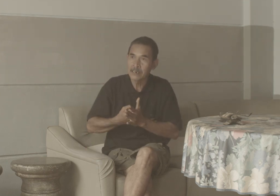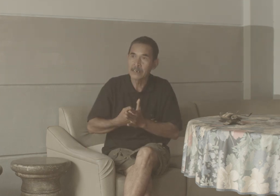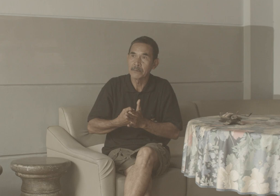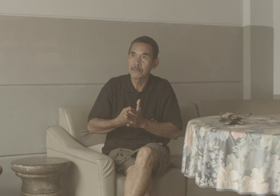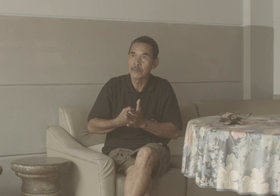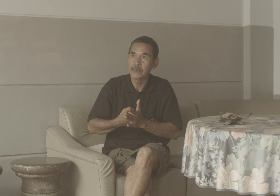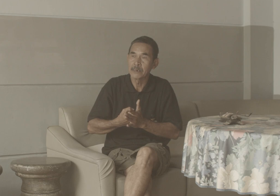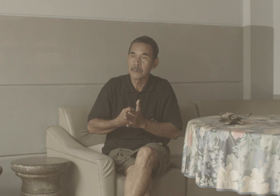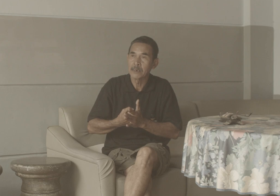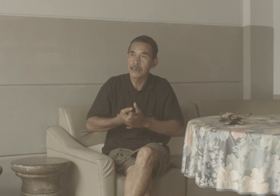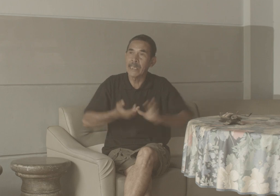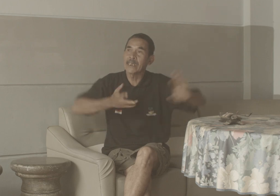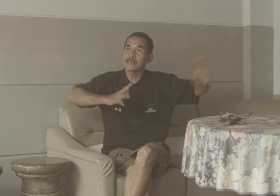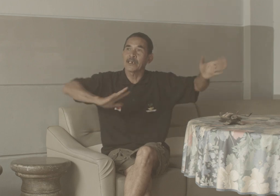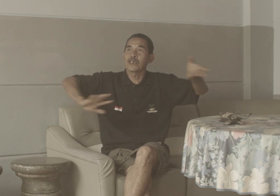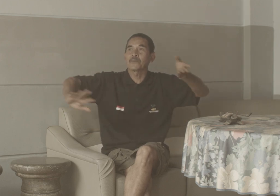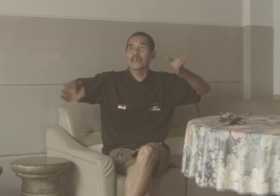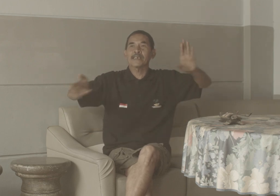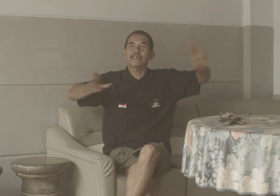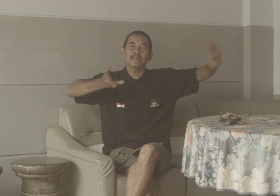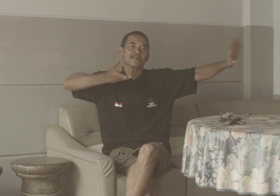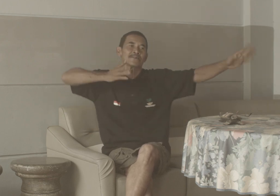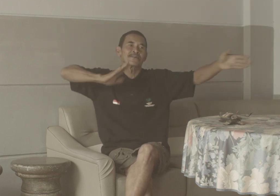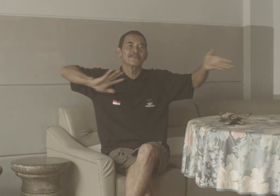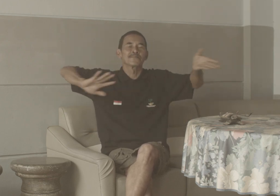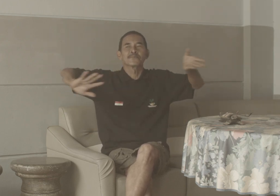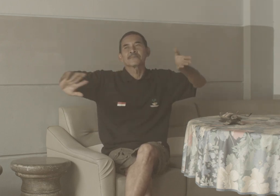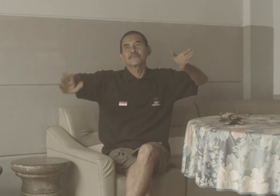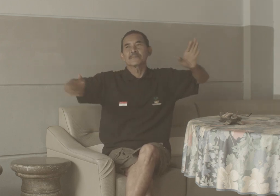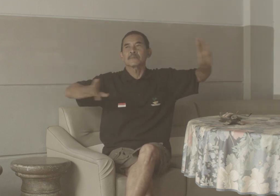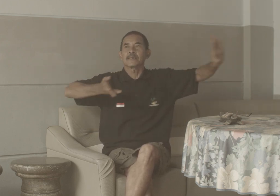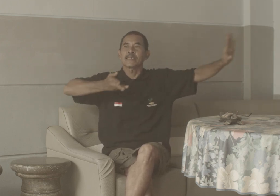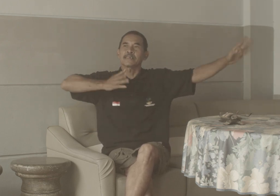Dan Kalau menari Dancing